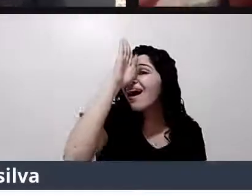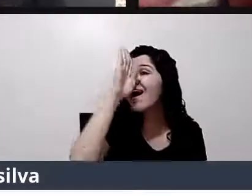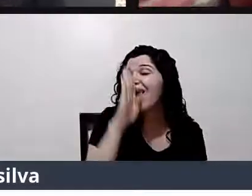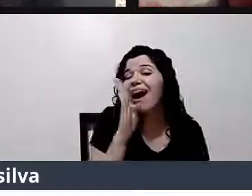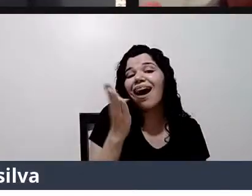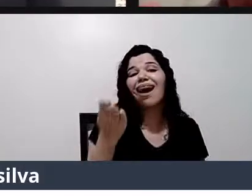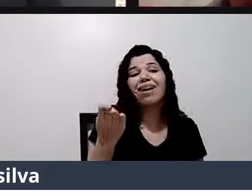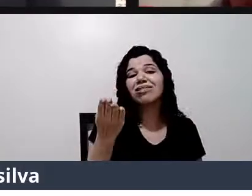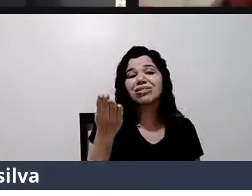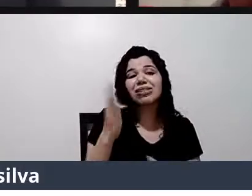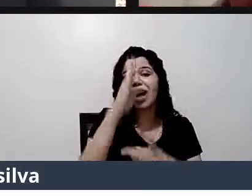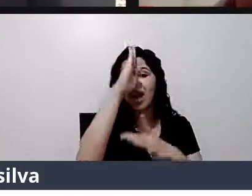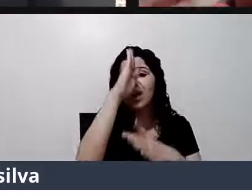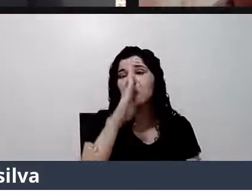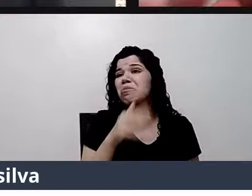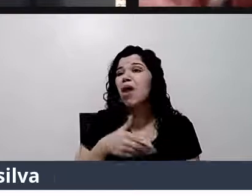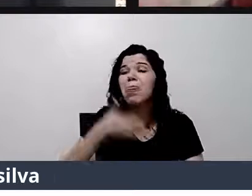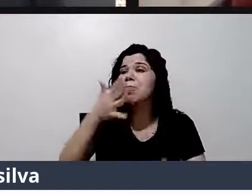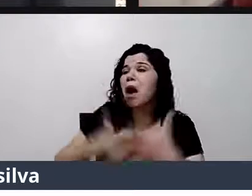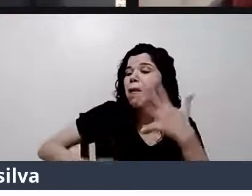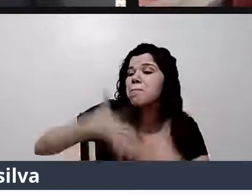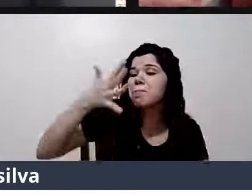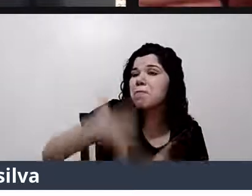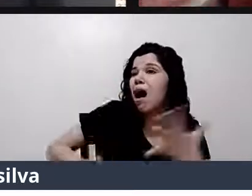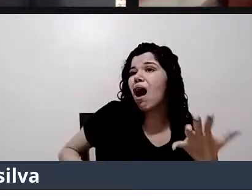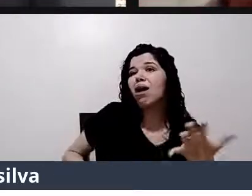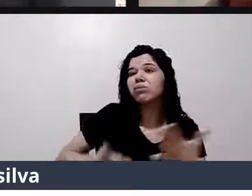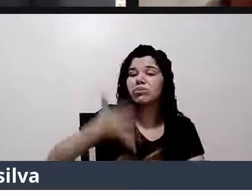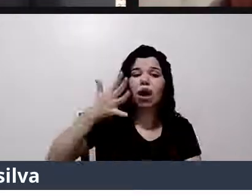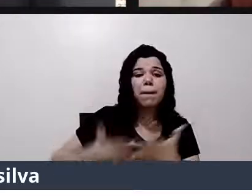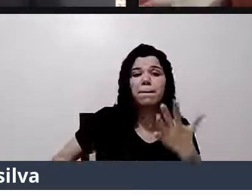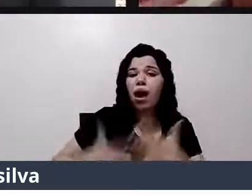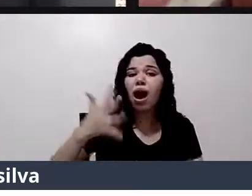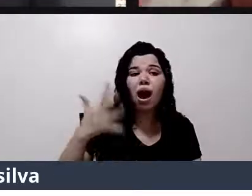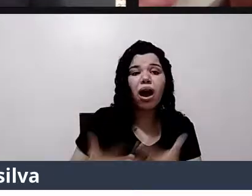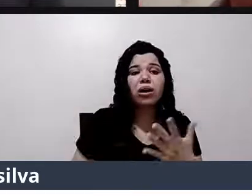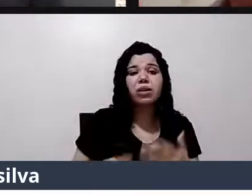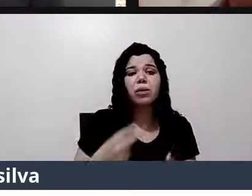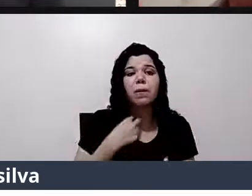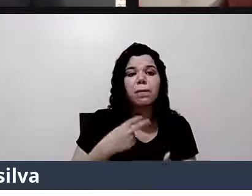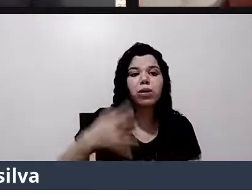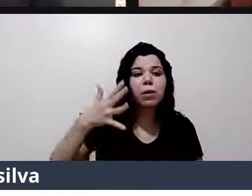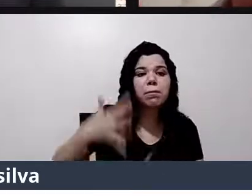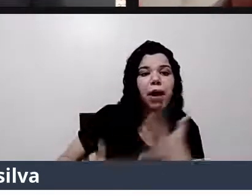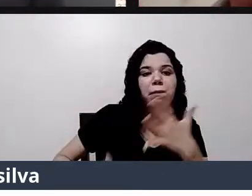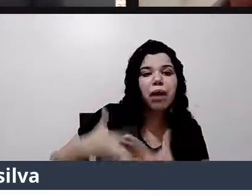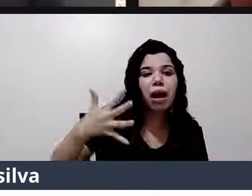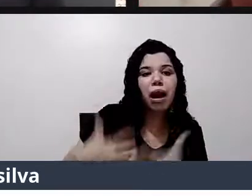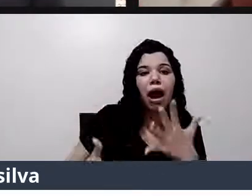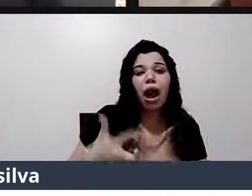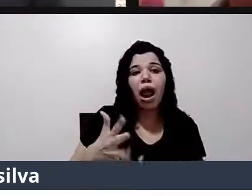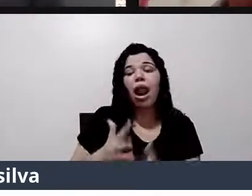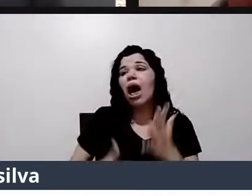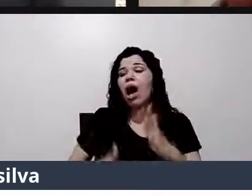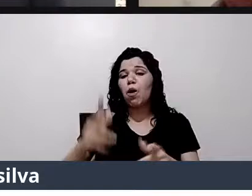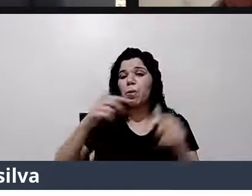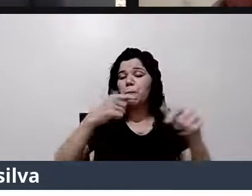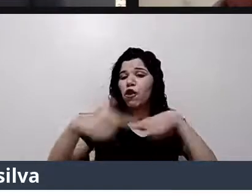impeça. Pronto, vou falar aí. Não impeça. Nenhuma pessoa de bom coração de trabalhar. Ninguém paga nada.